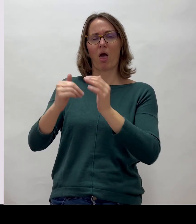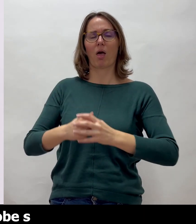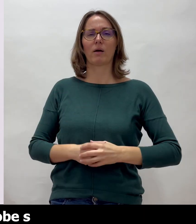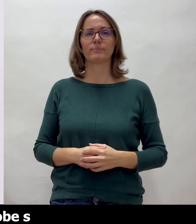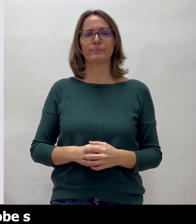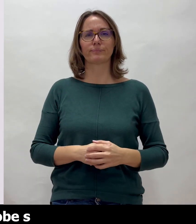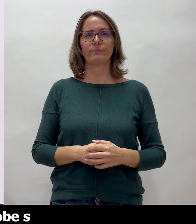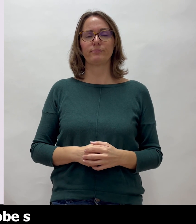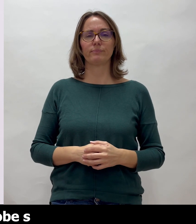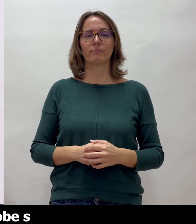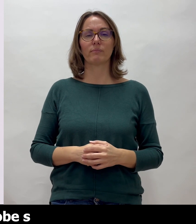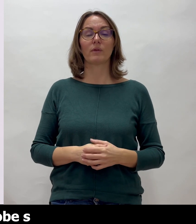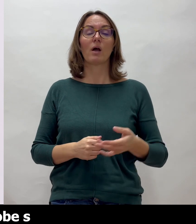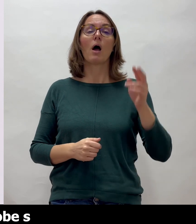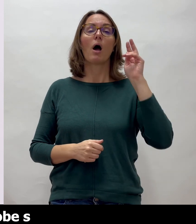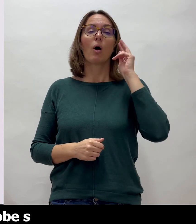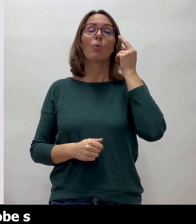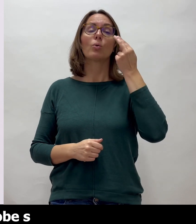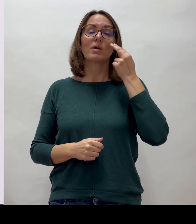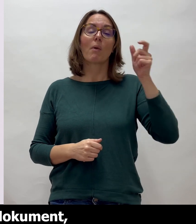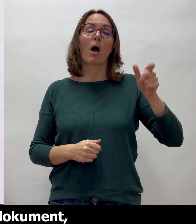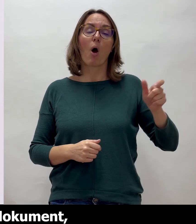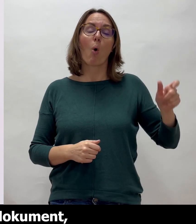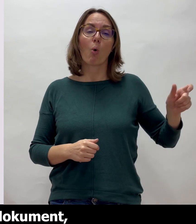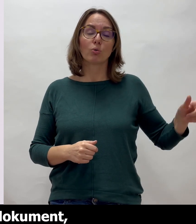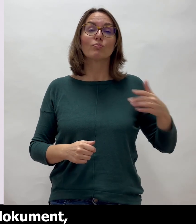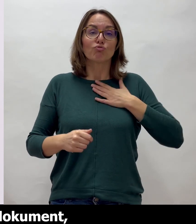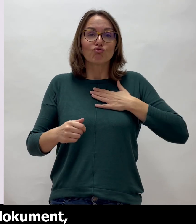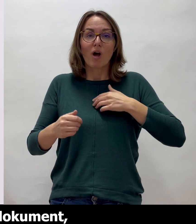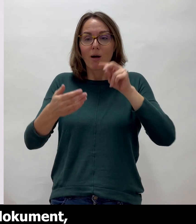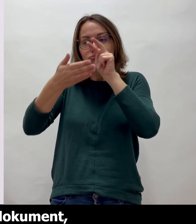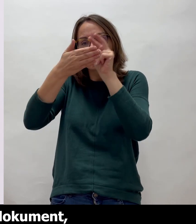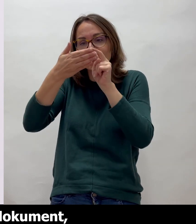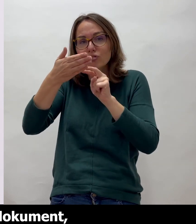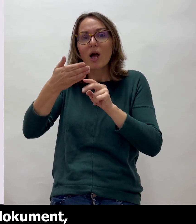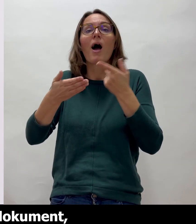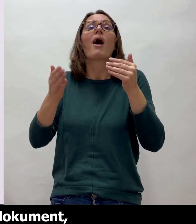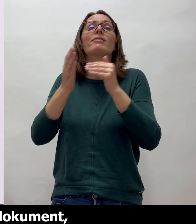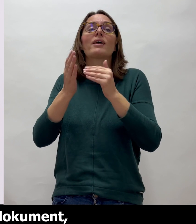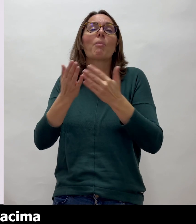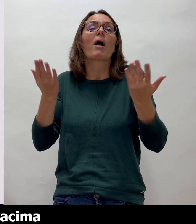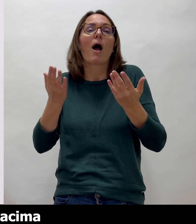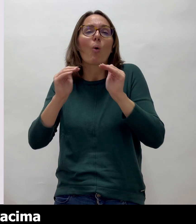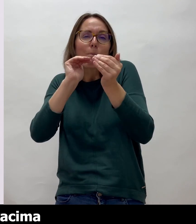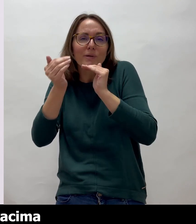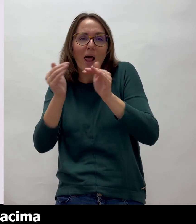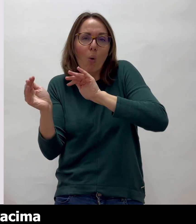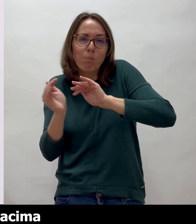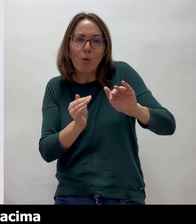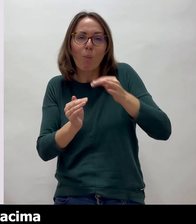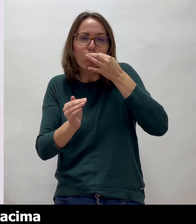Kako bi osobe s gluhosljepoćom poput Marije mogle pročitati dokument, on treba biti prilagođen sukladno